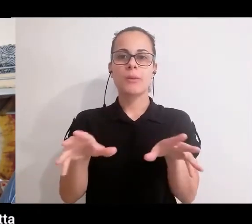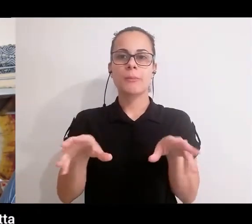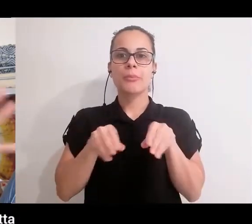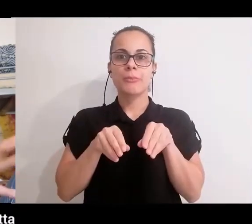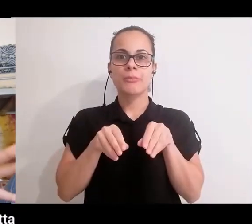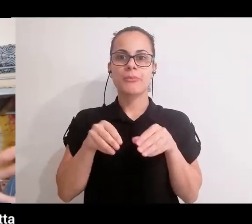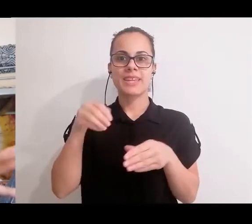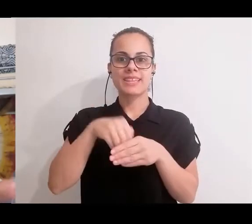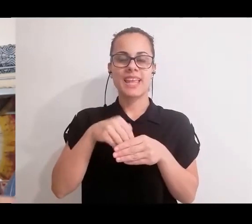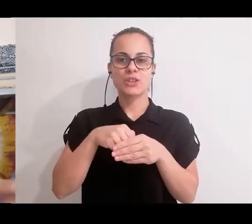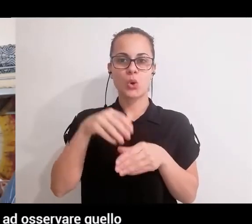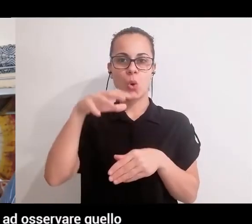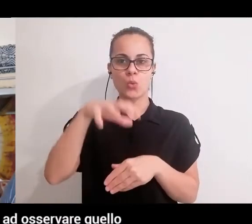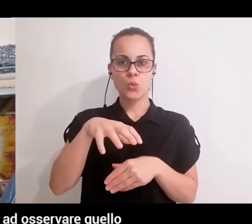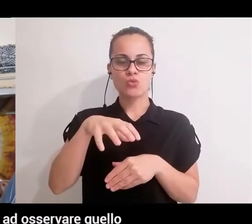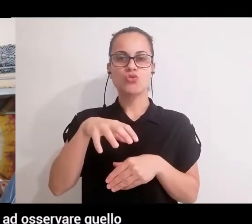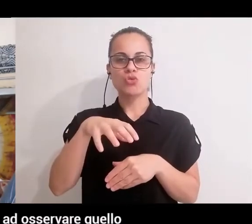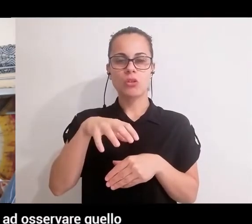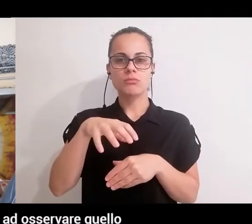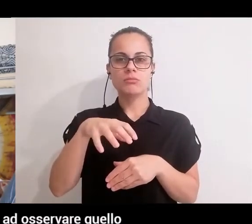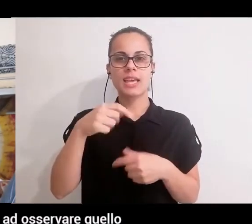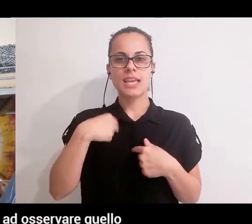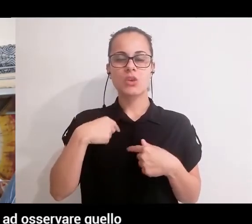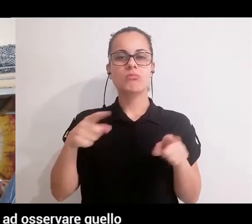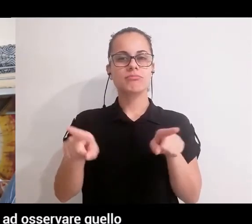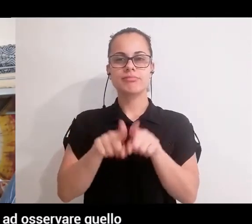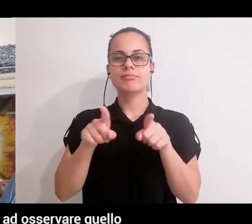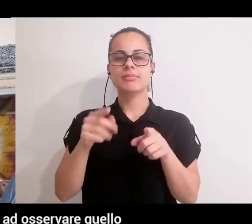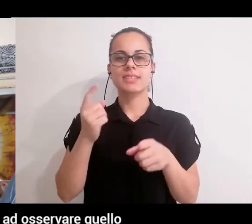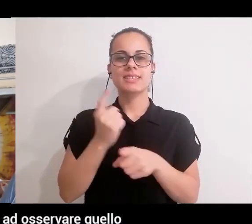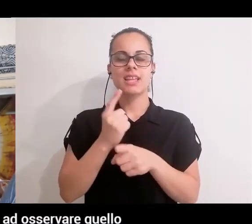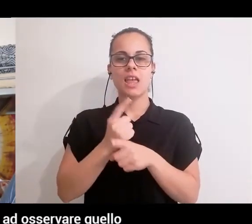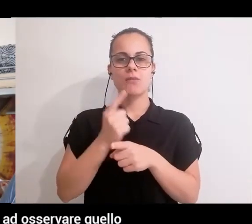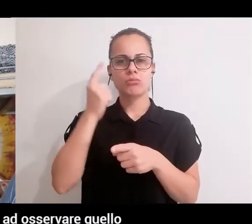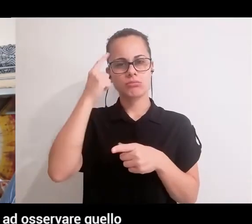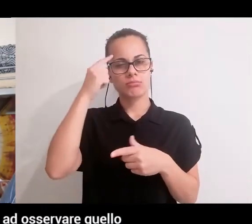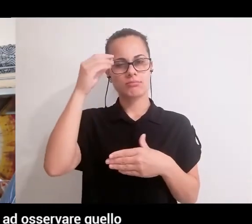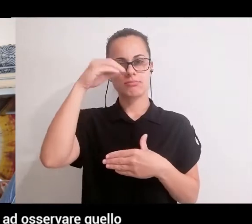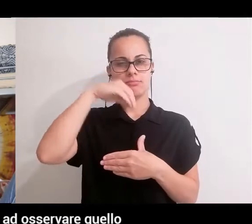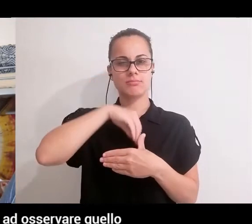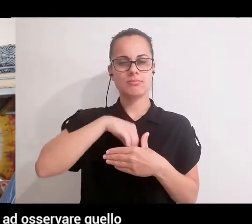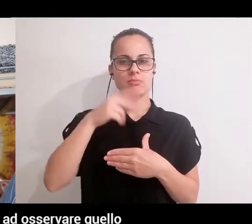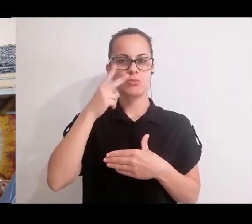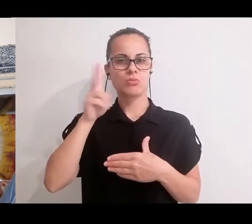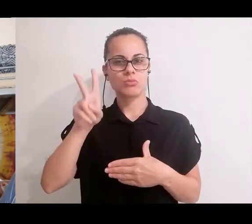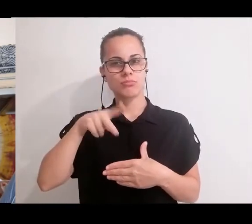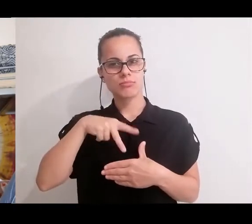guscio, nella sua casetta, e in questa fase di ritrazione cominciamo ad osservare quello che accade all'interno